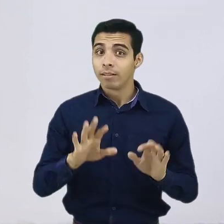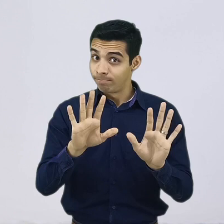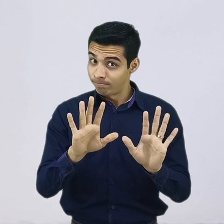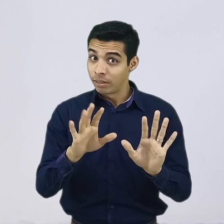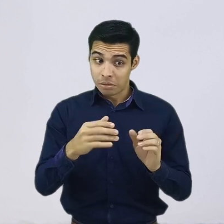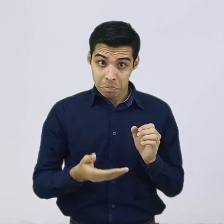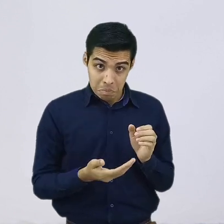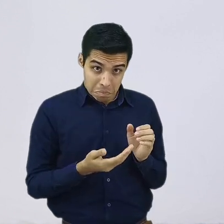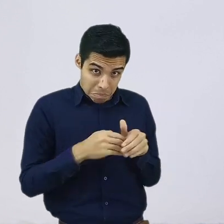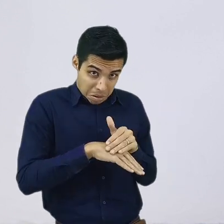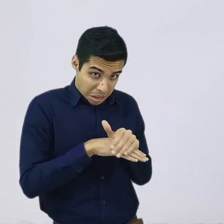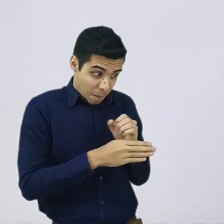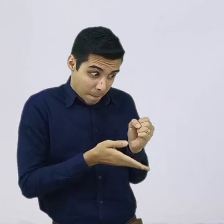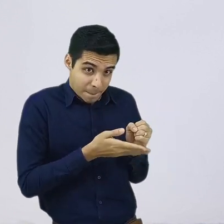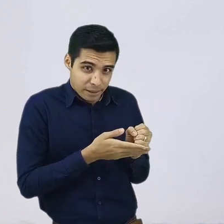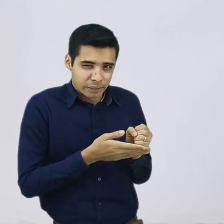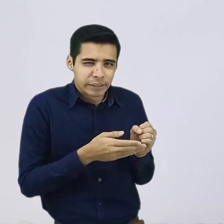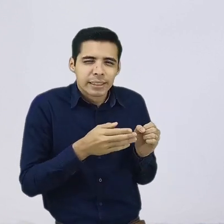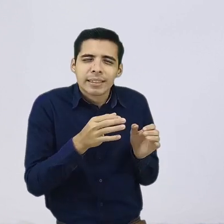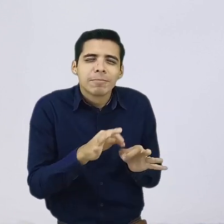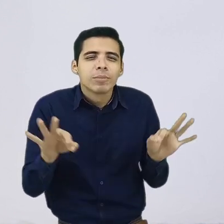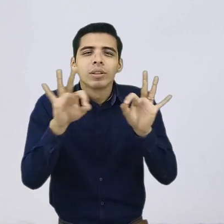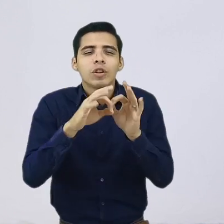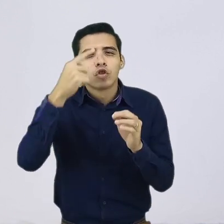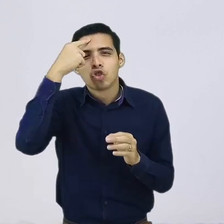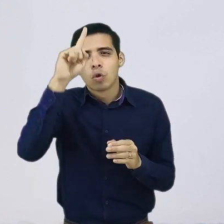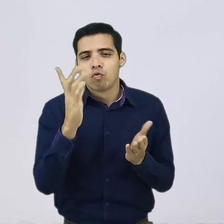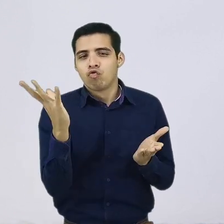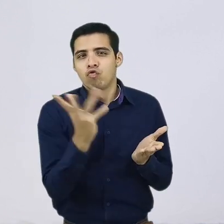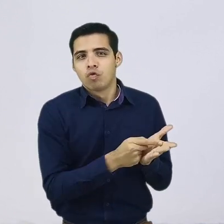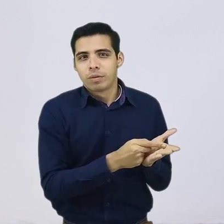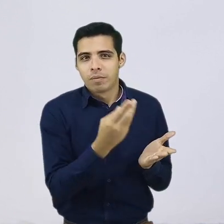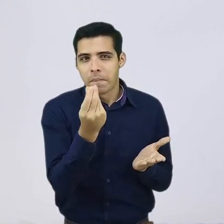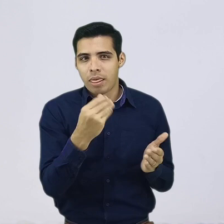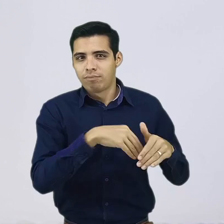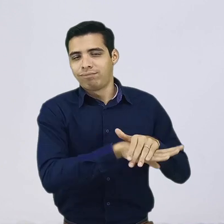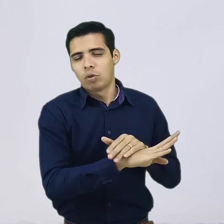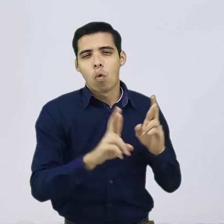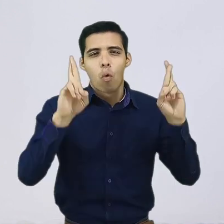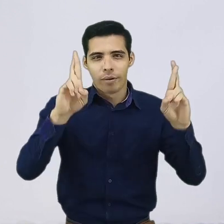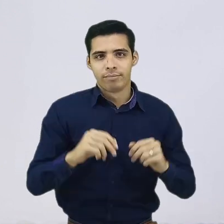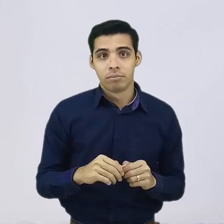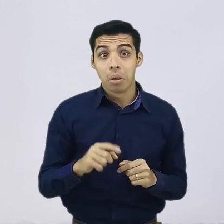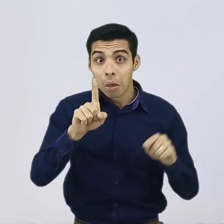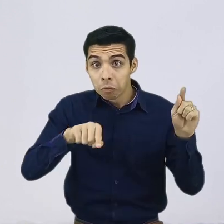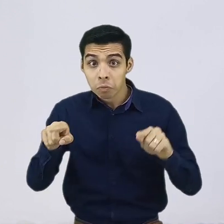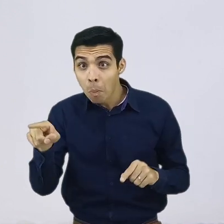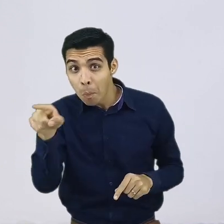pasar un dinero de un lugar a otro, sino que se haga de manera automática. Para esto existen muchas herramientas como los débitos automáticos y mucho mejor si lo